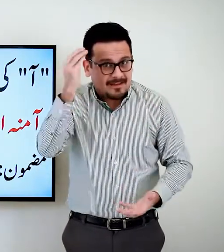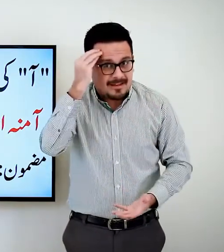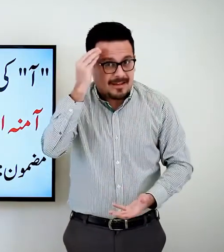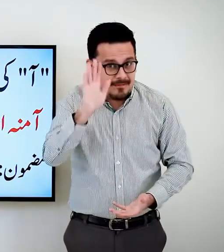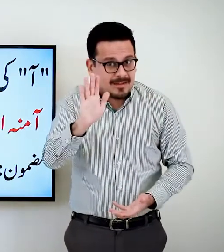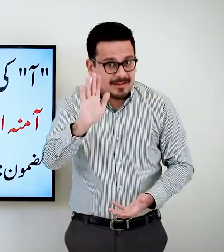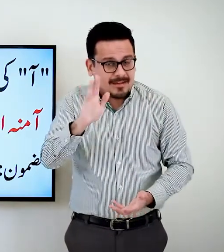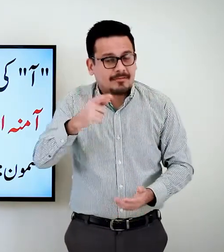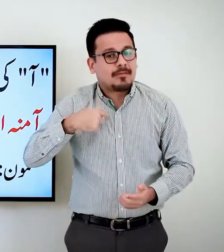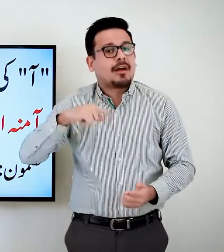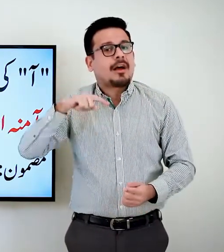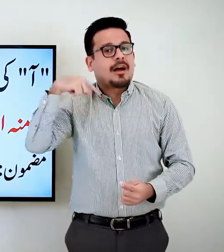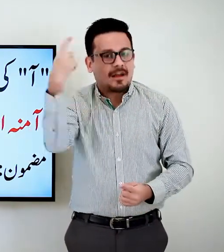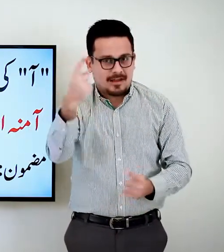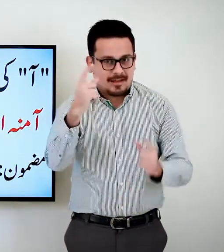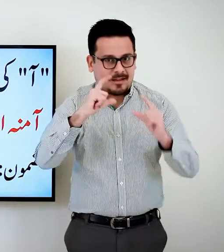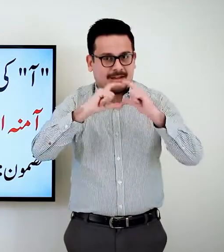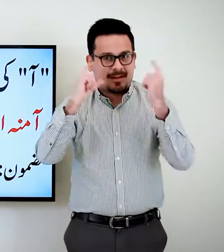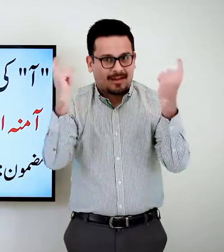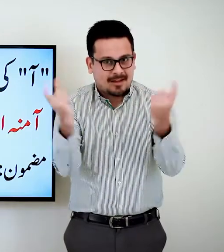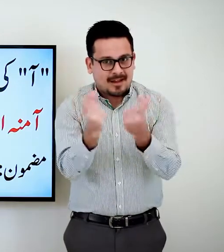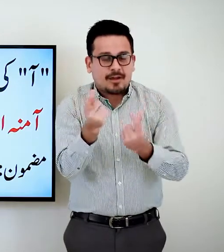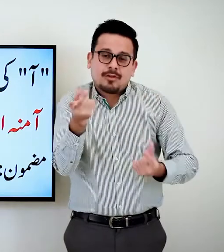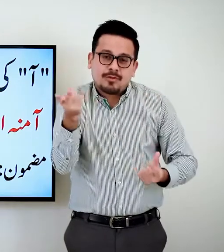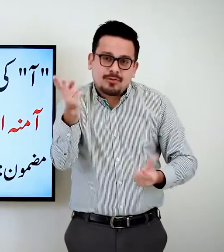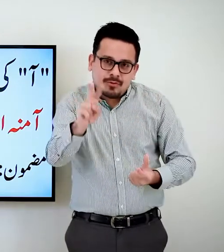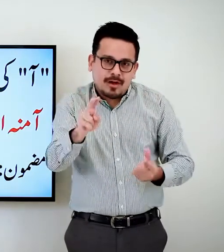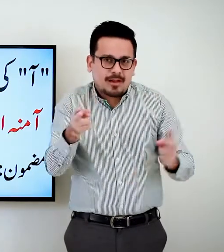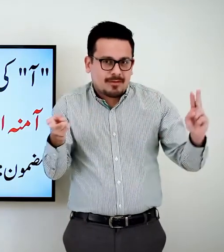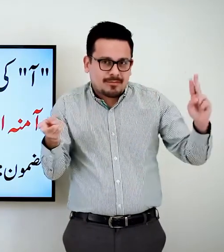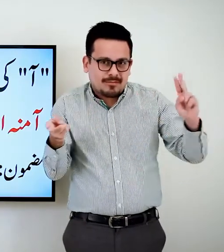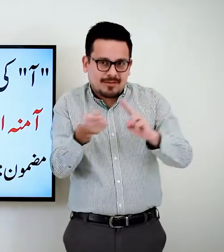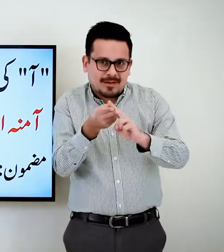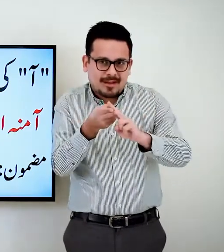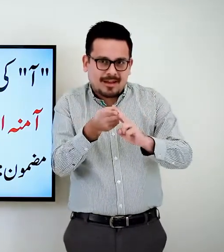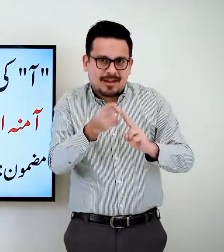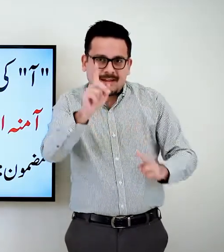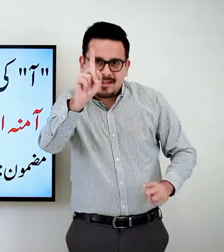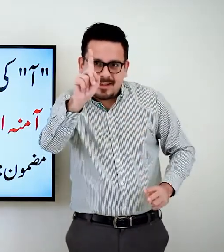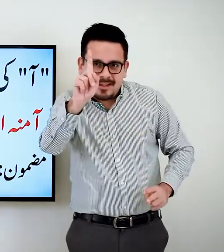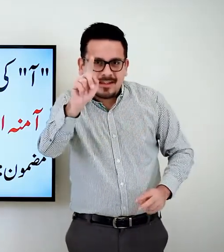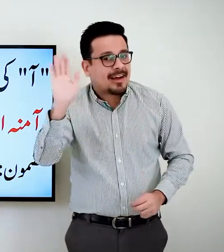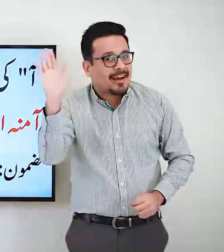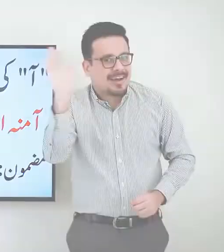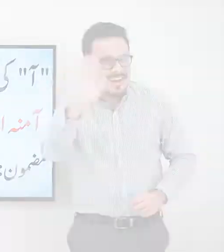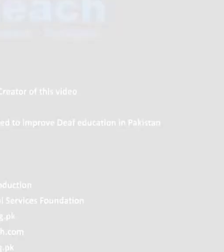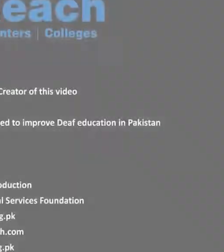समझाई अगली क्लास में दुबारा मिलते हैं अल्ला हाफिज लुबारा मिलते हैं